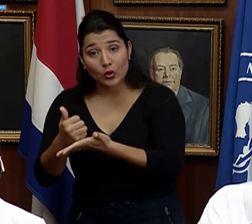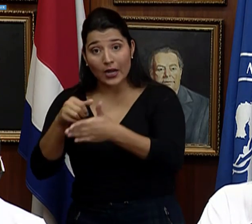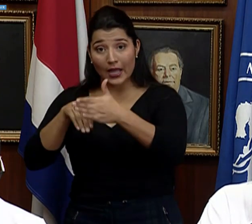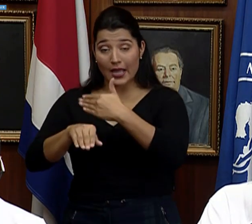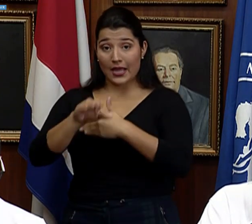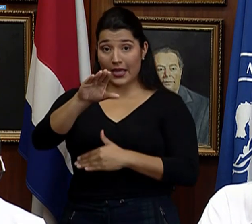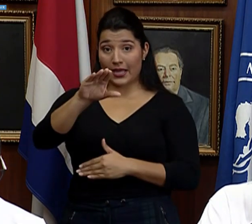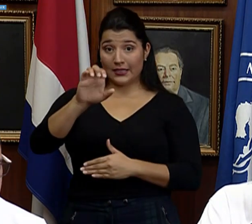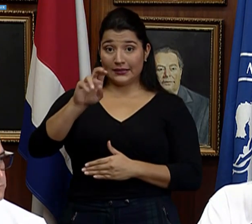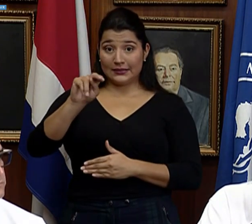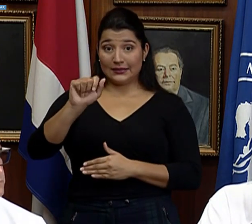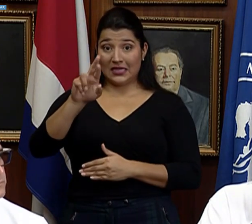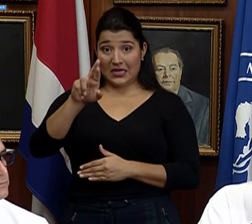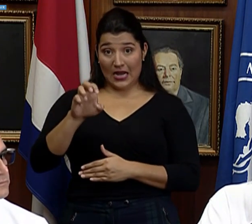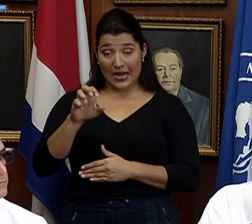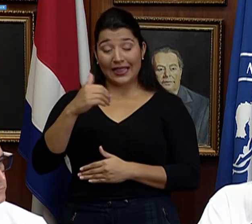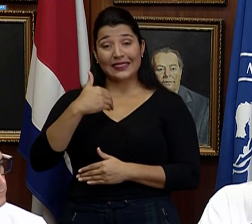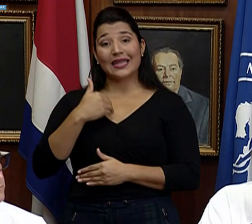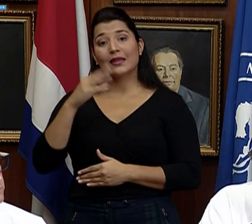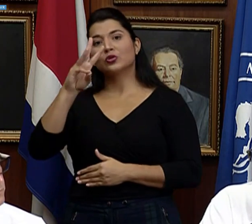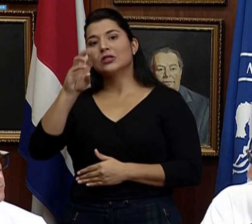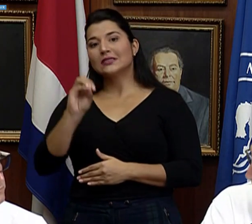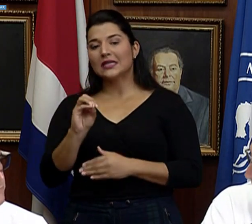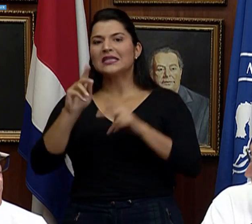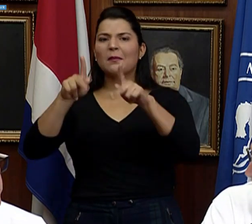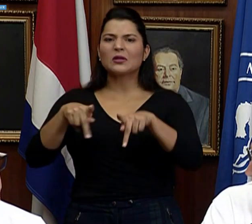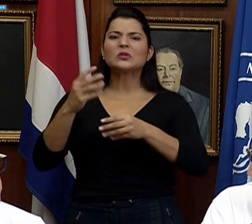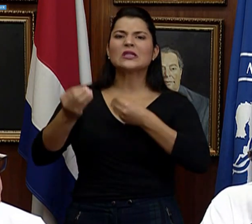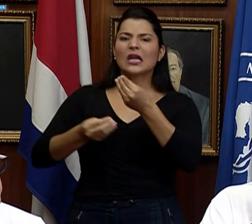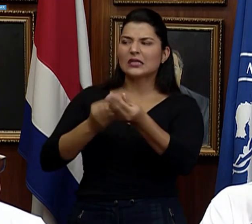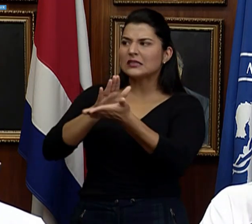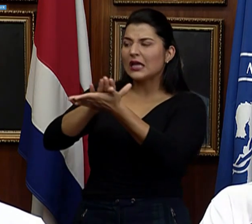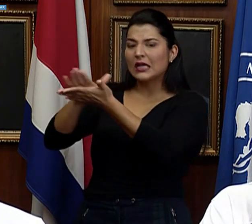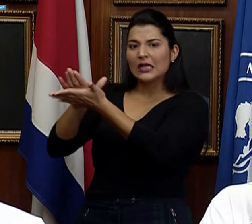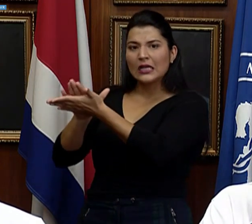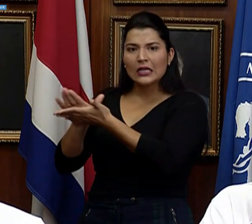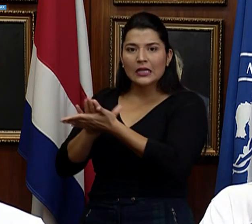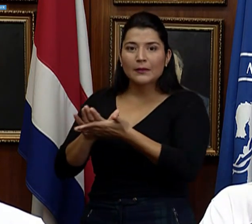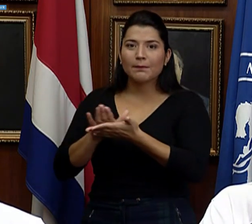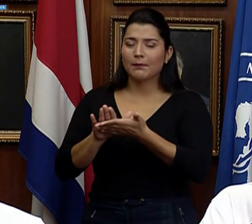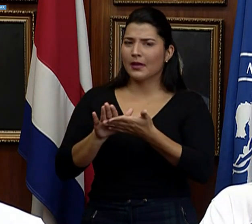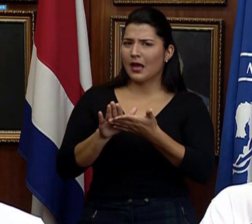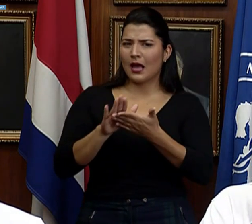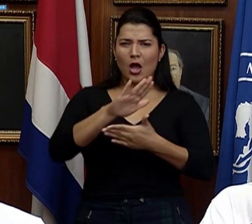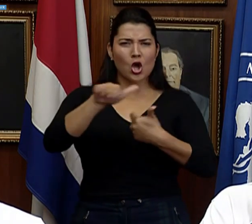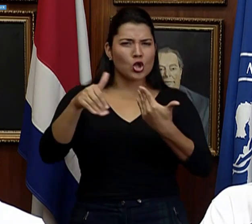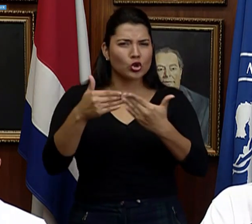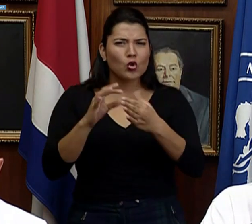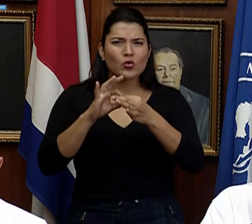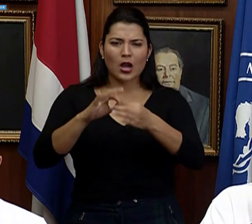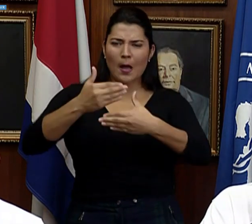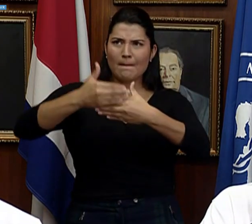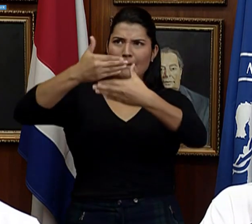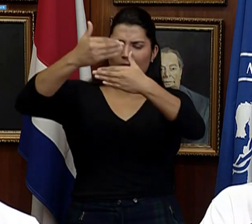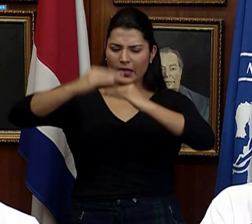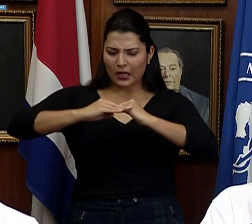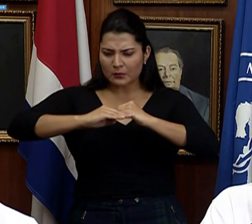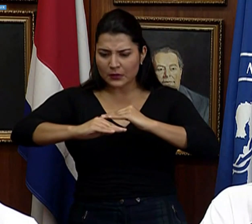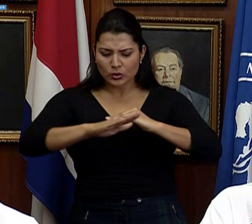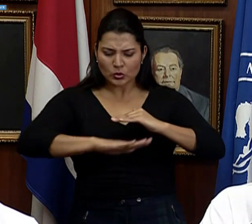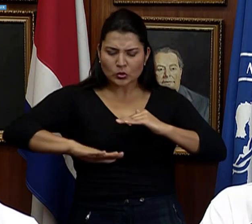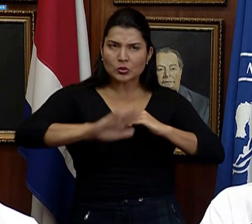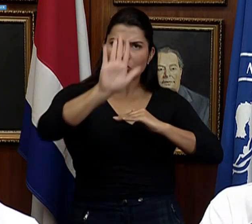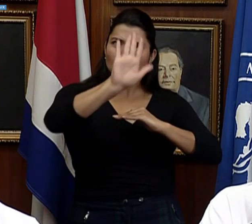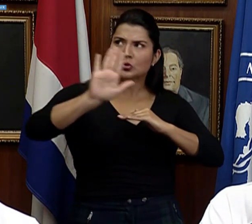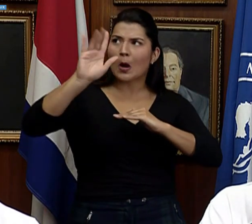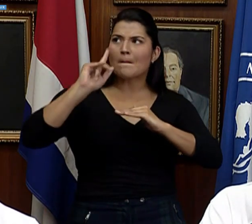tenemos más de 60 personas que están en actividades de limpieza de todo lo que es superficies, o sea, dejando eso realmente